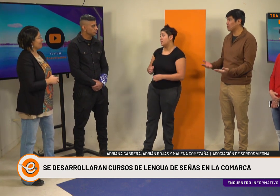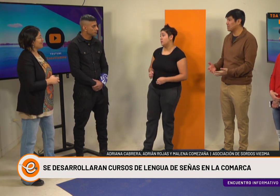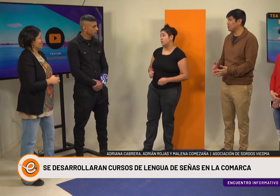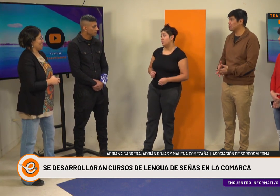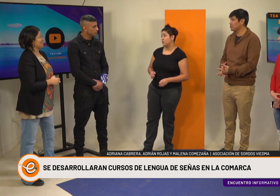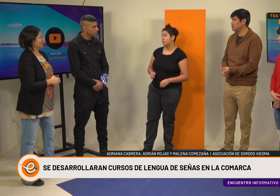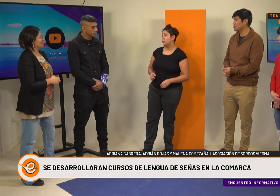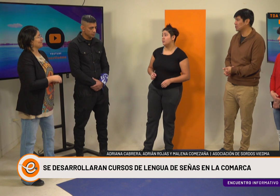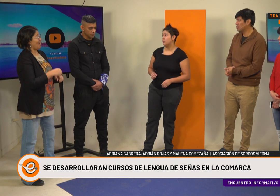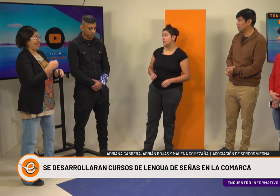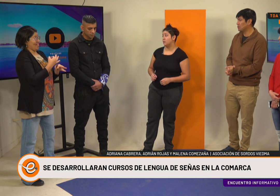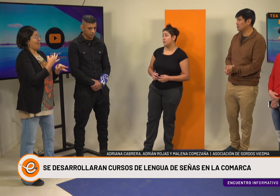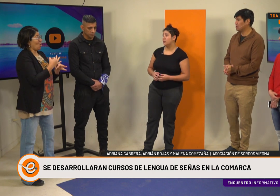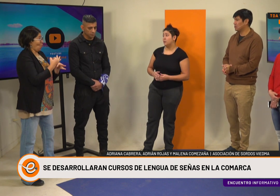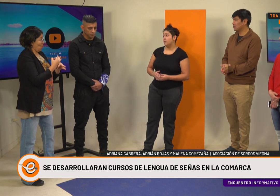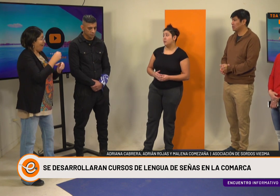espacios educativos?